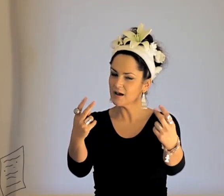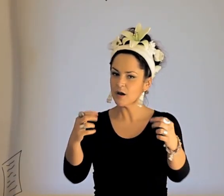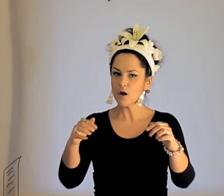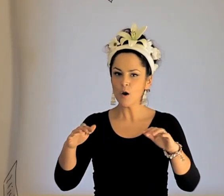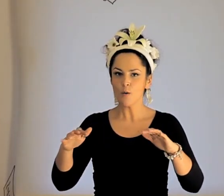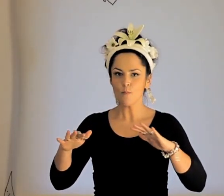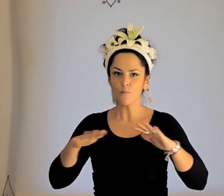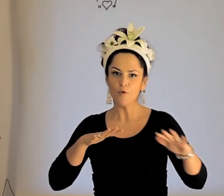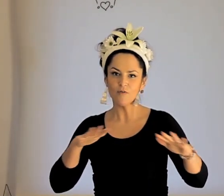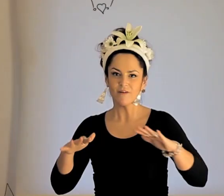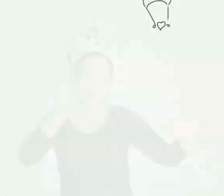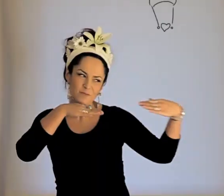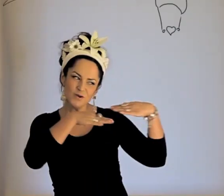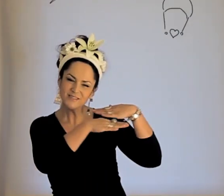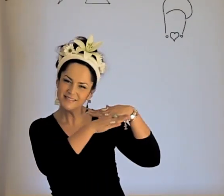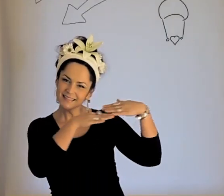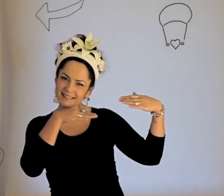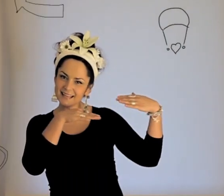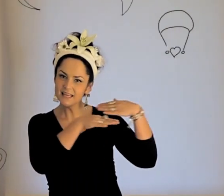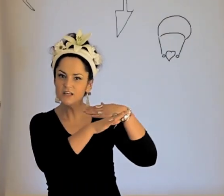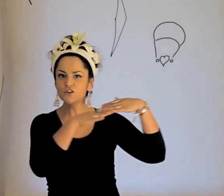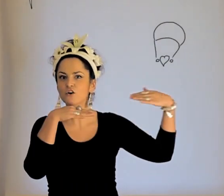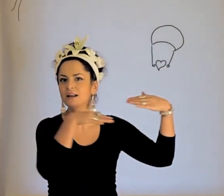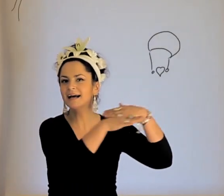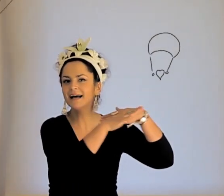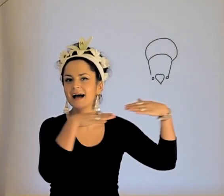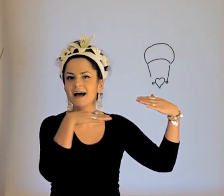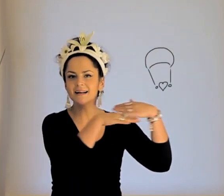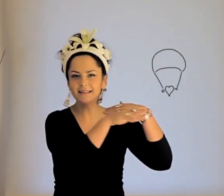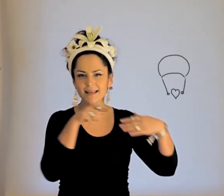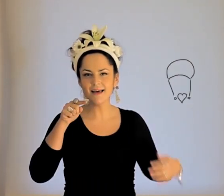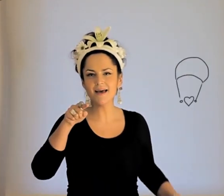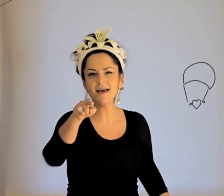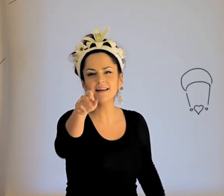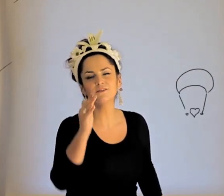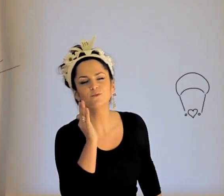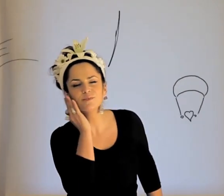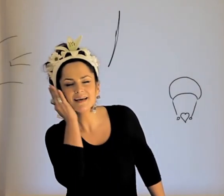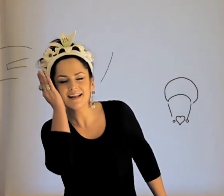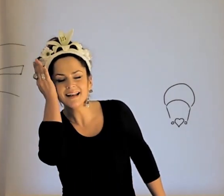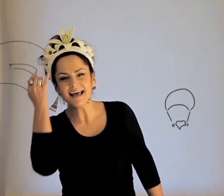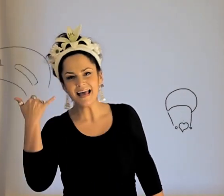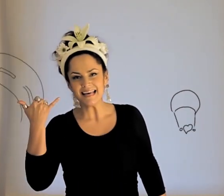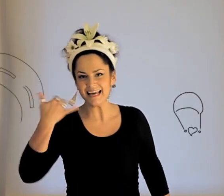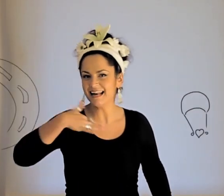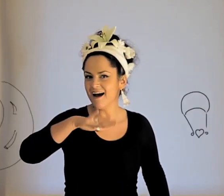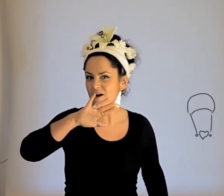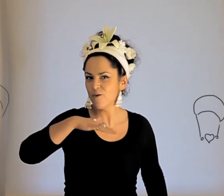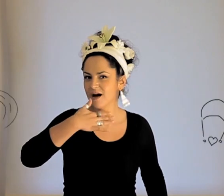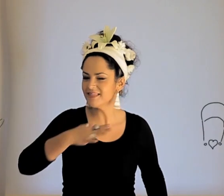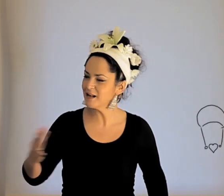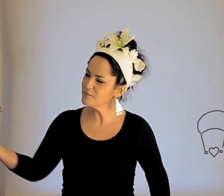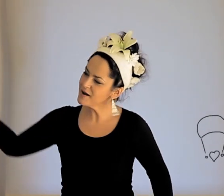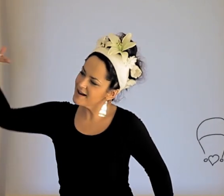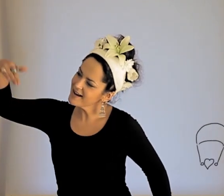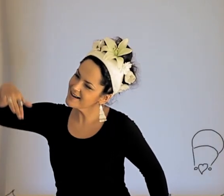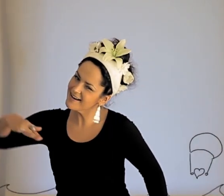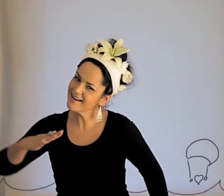Duermen ambos sentidos, la carretera, tu piel y el agua del mar